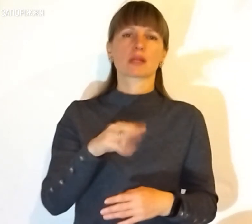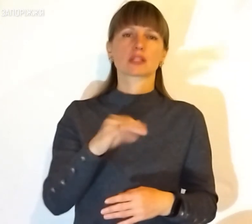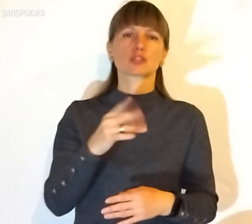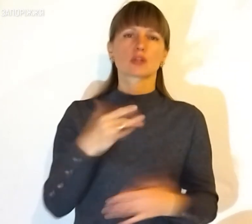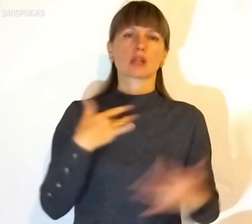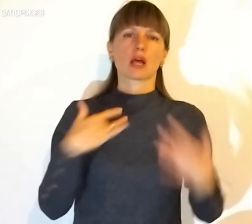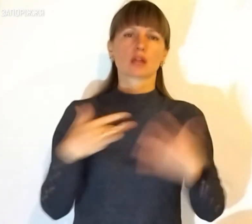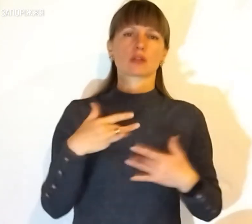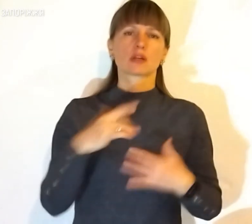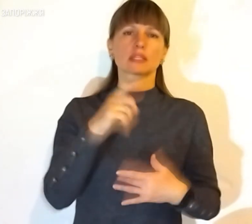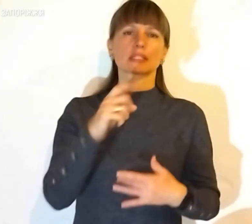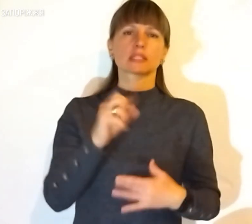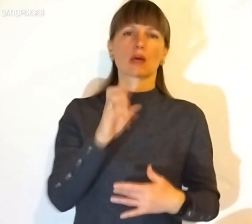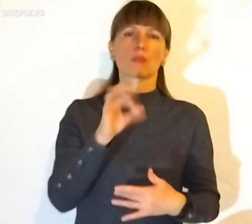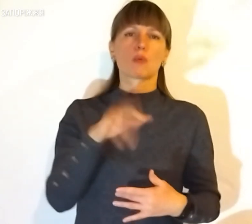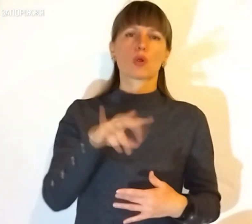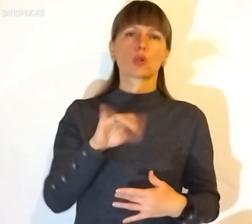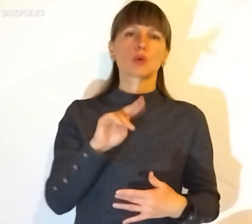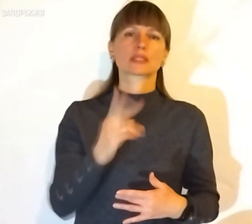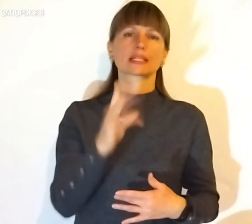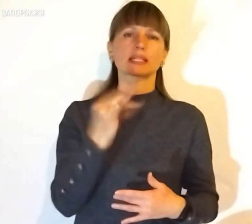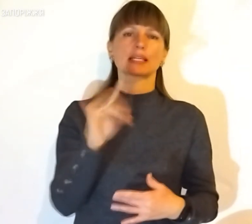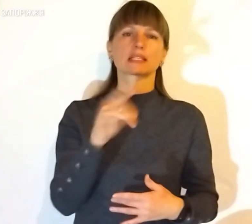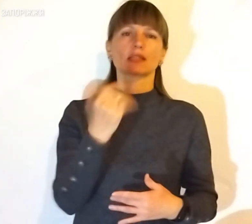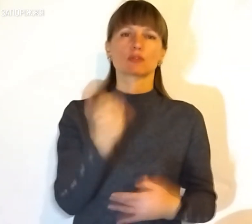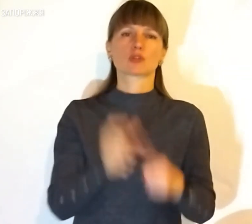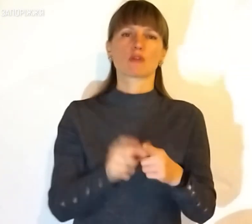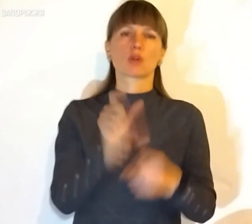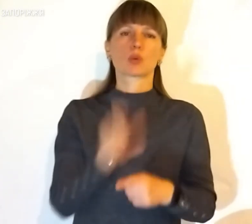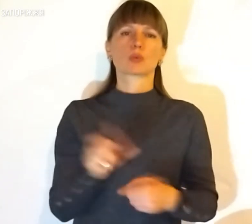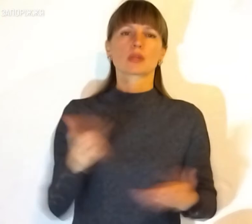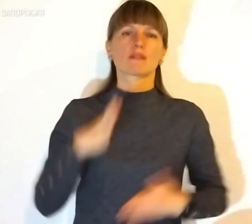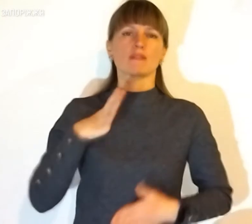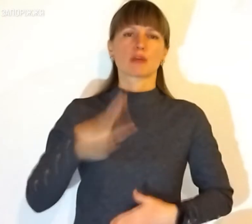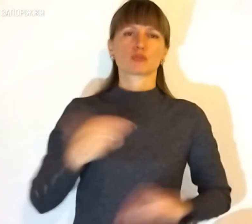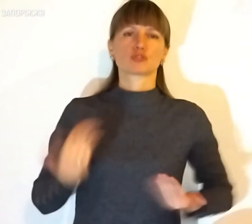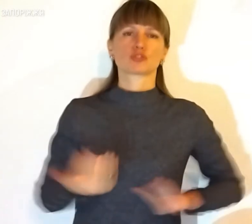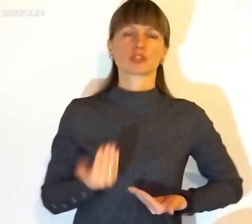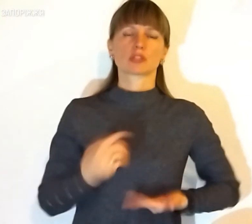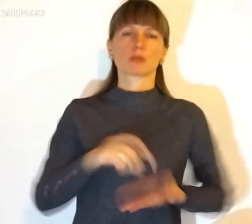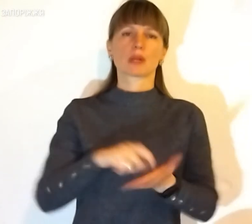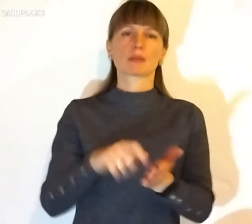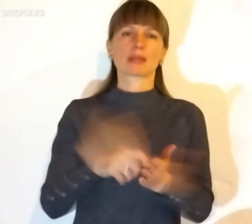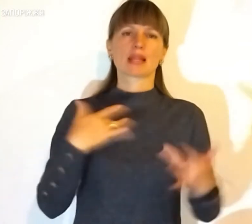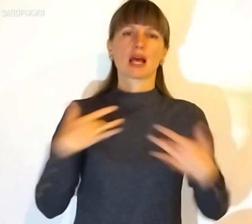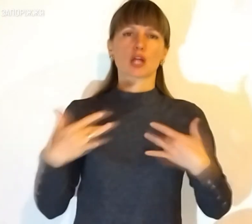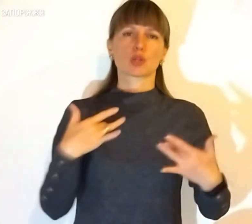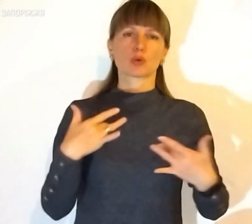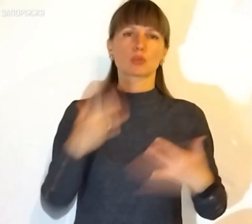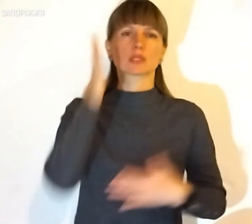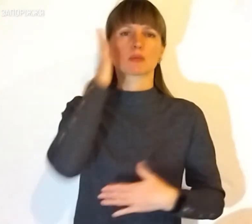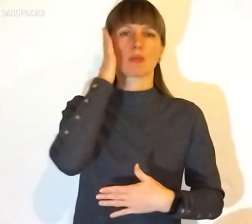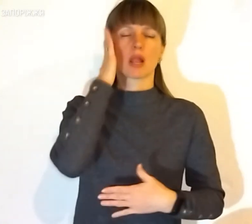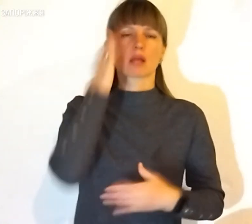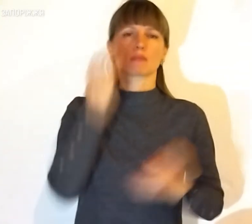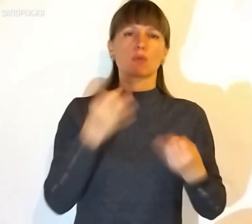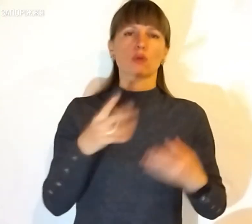театру Сергій Забоводський. За його словами, люди, які вимушені жити в приміщенні театру, сплять просто на